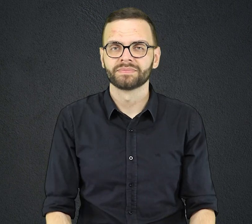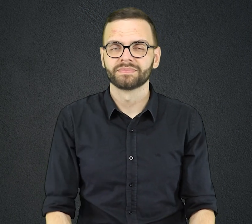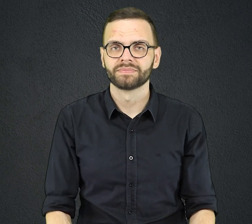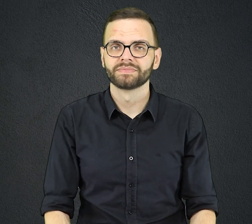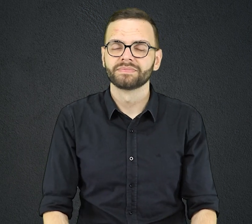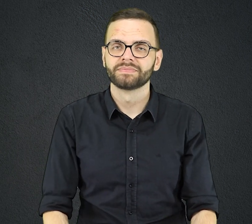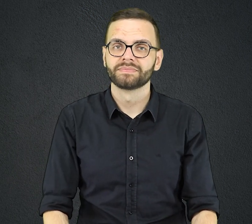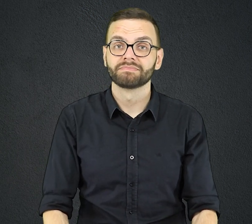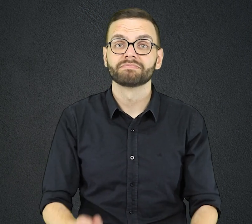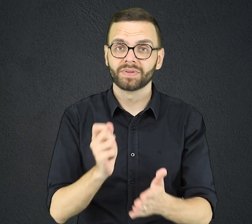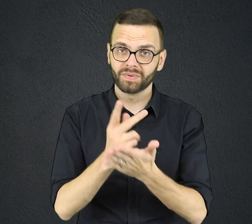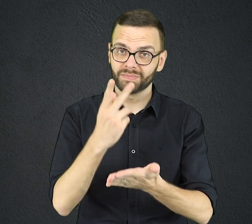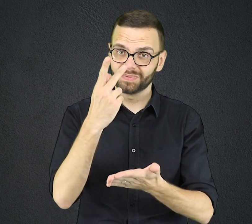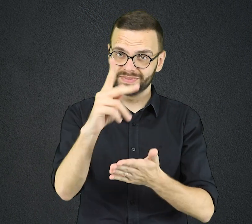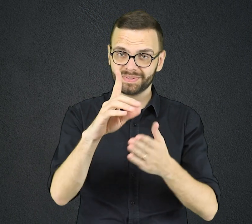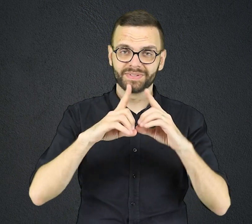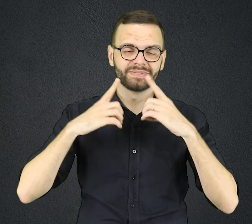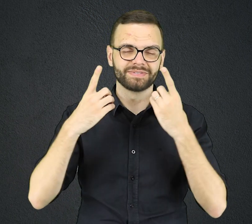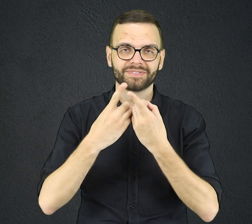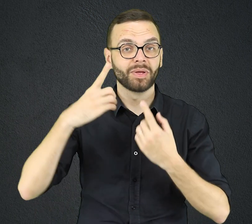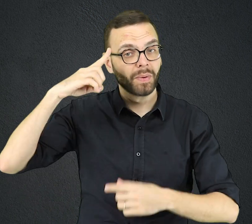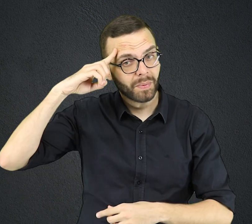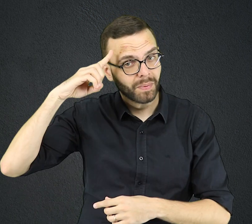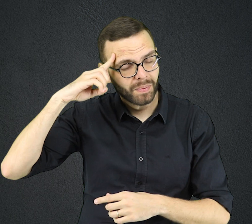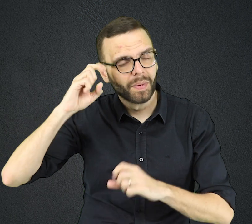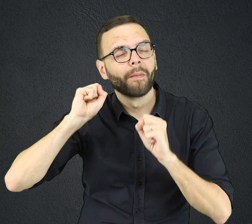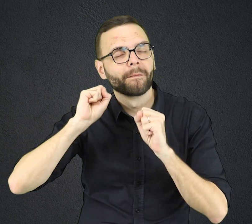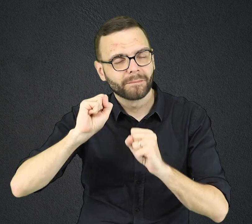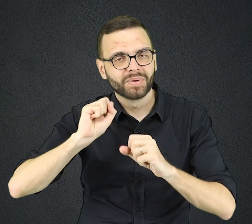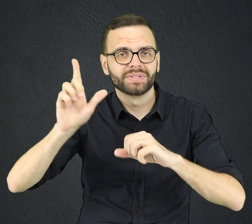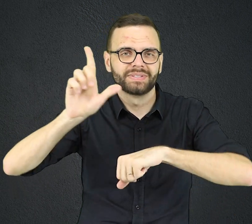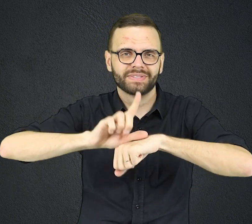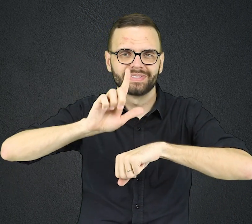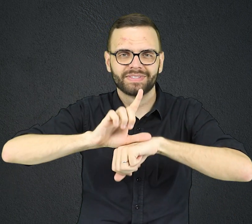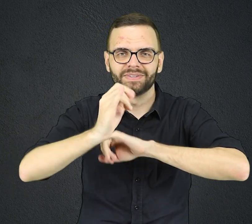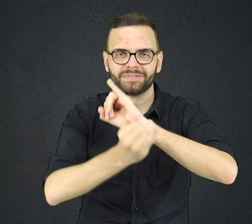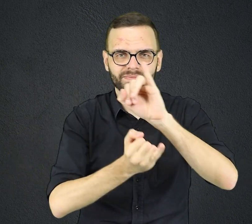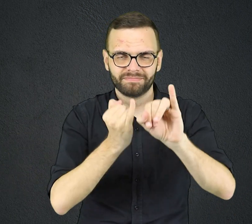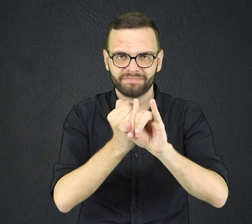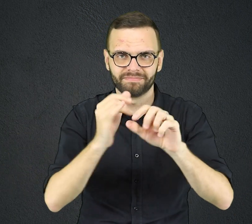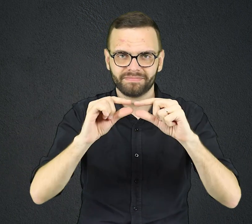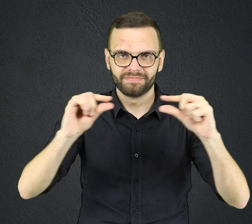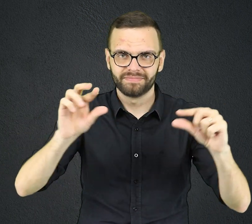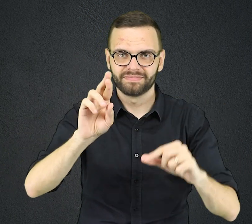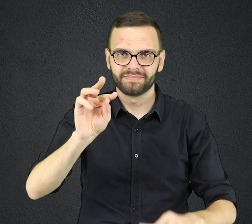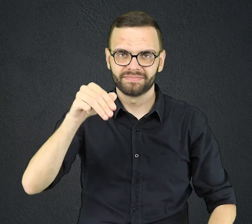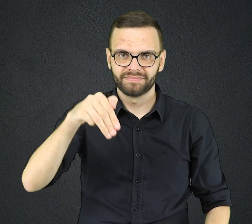Adquira já o seu devocional de todos os dias. Acesse loja.transmundial.org.br E aí